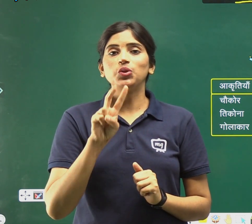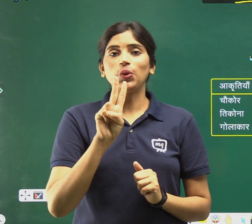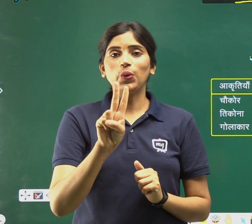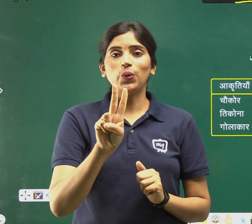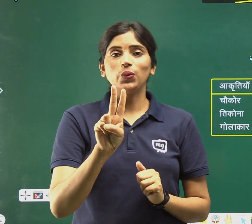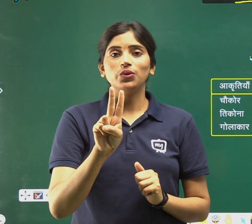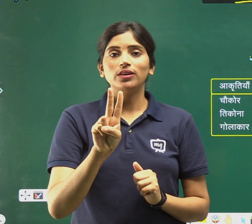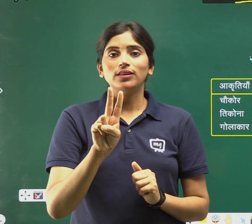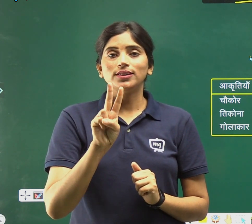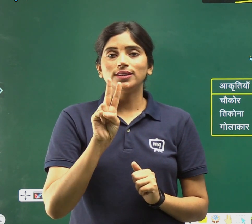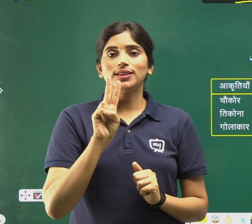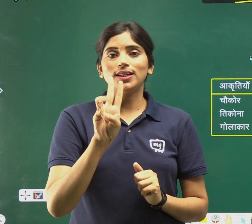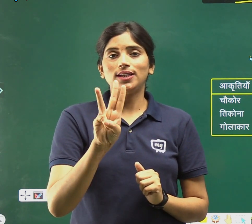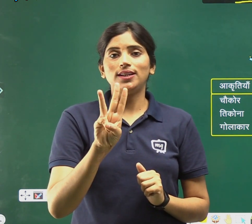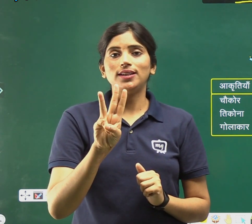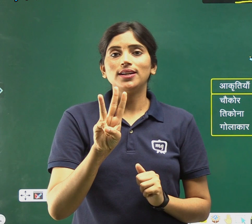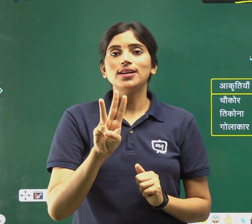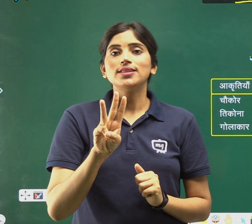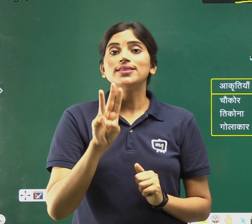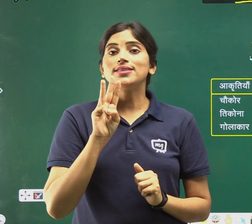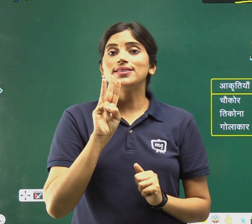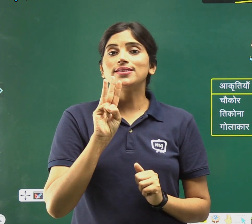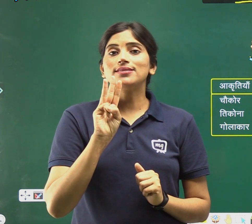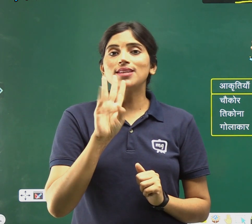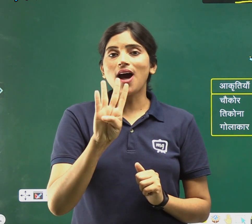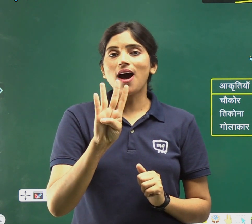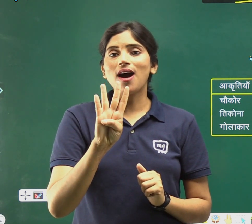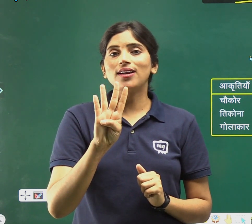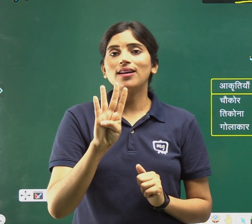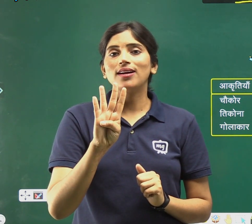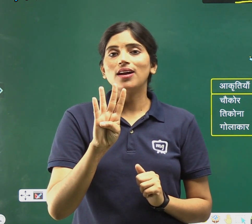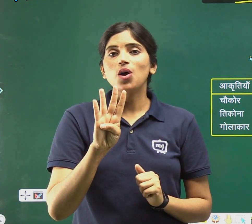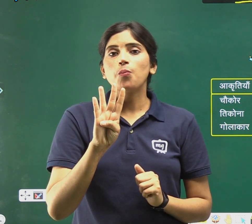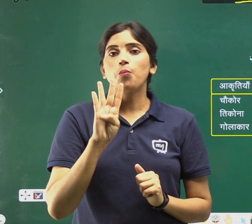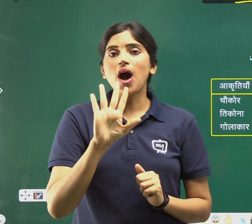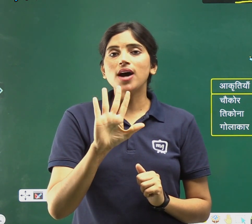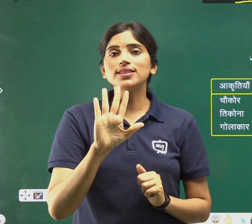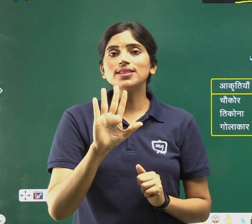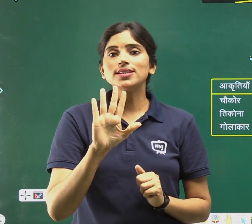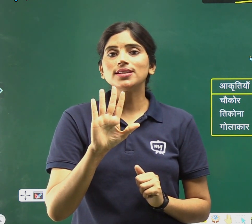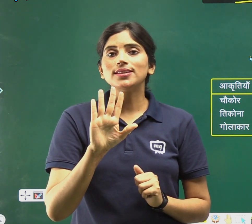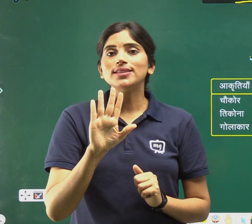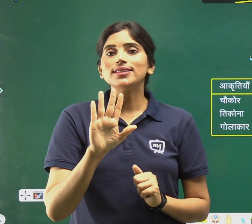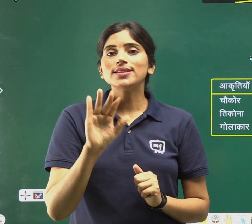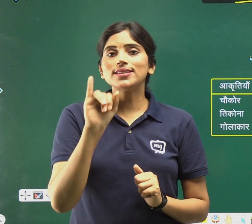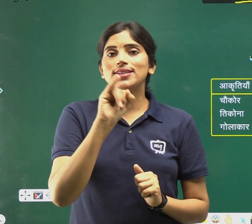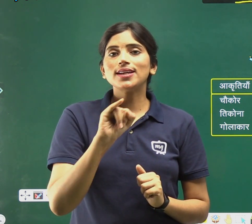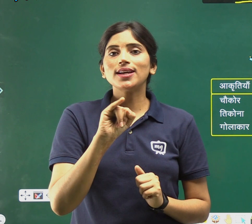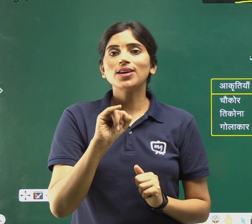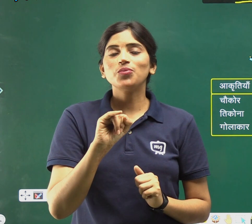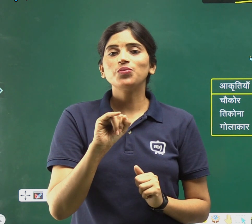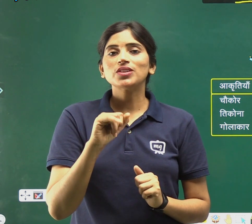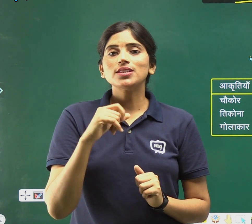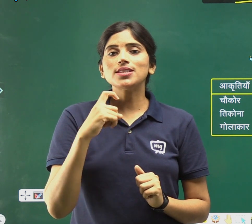दो, तीन, चार, पाँच, छे,